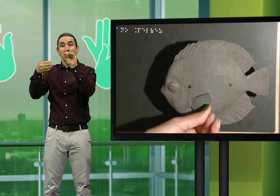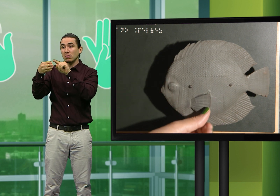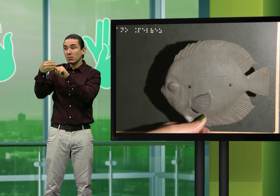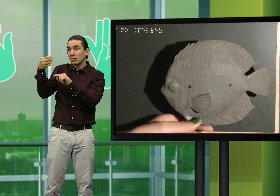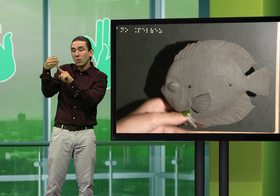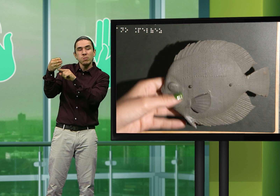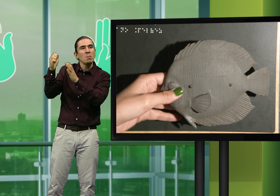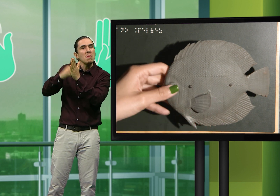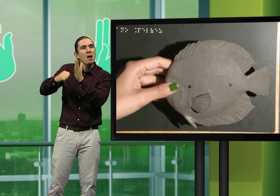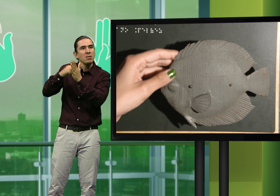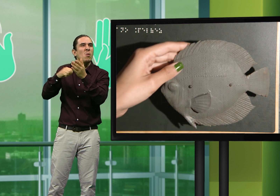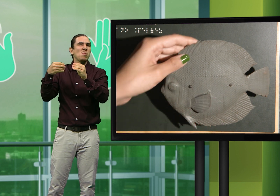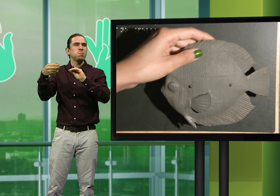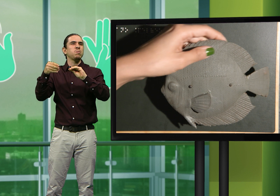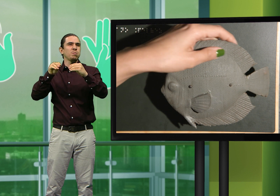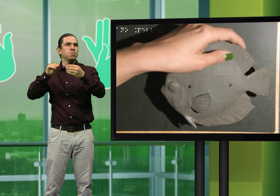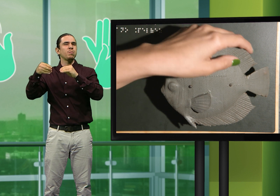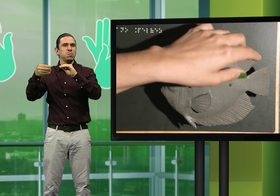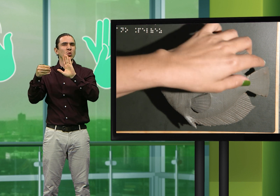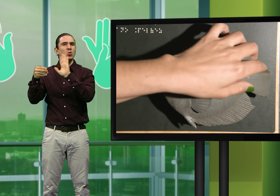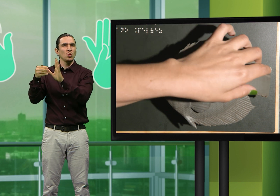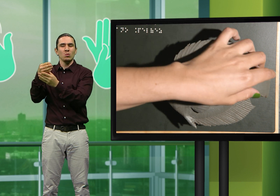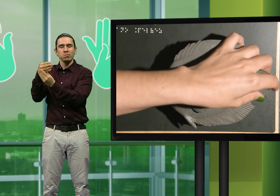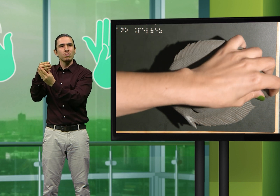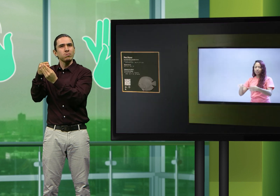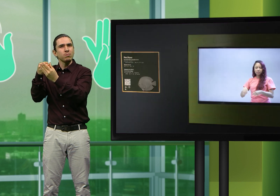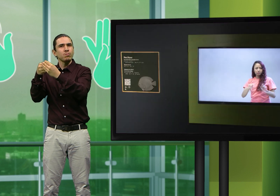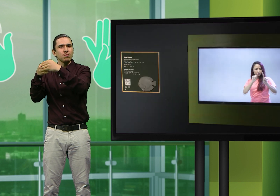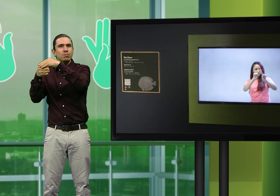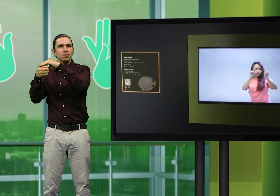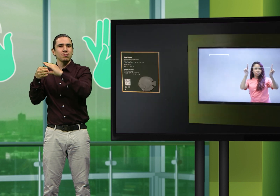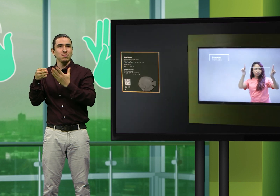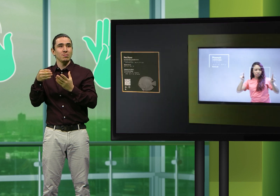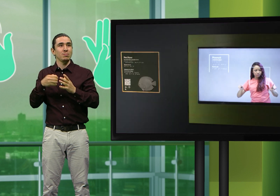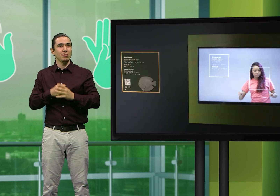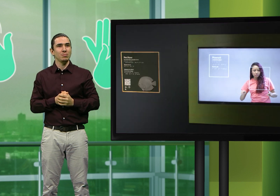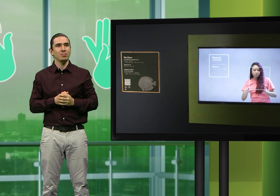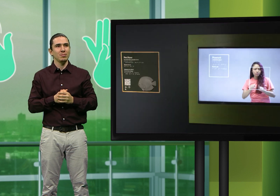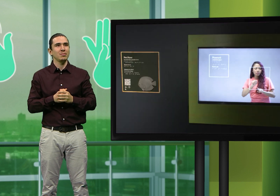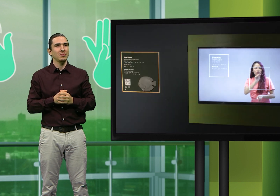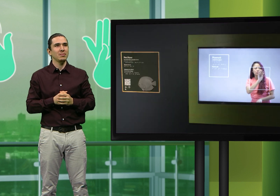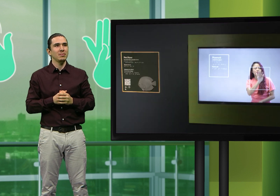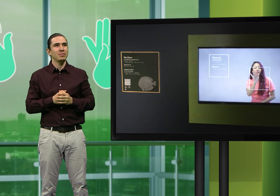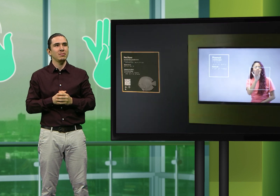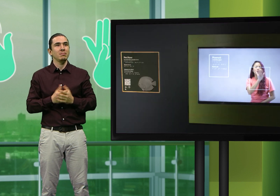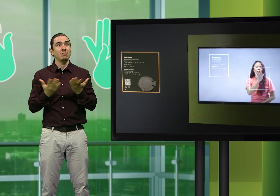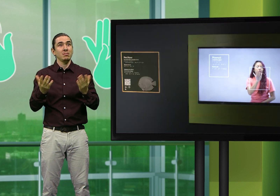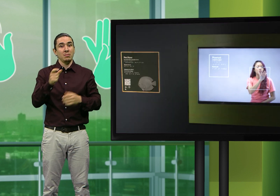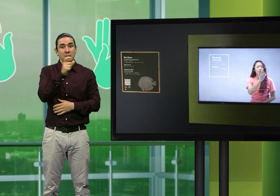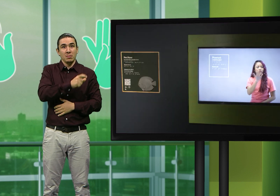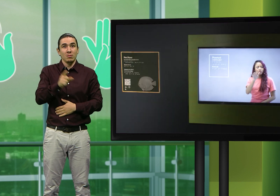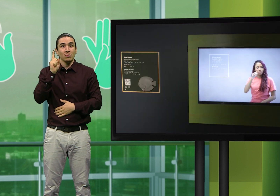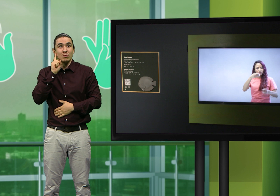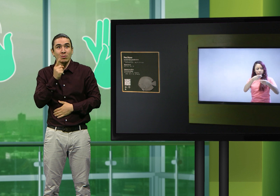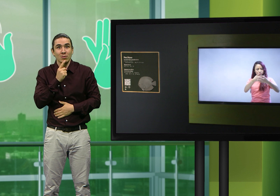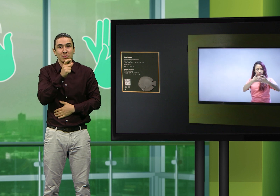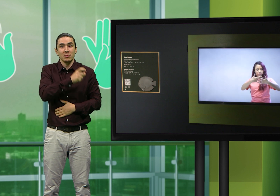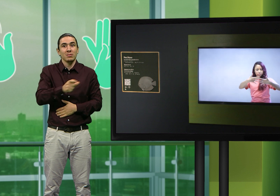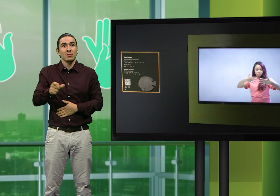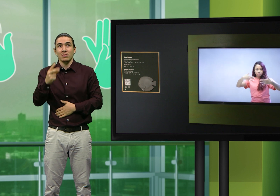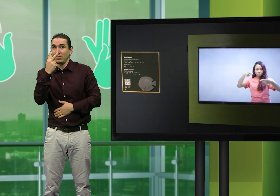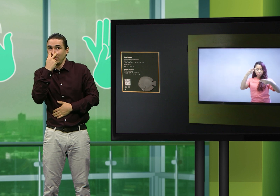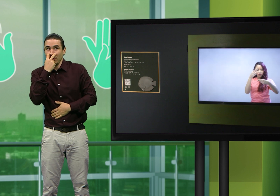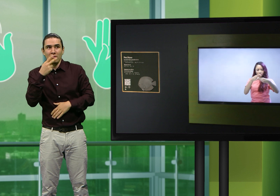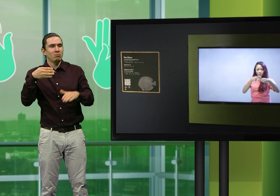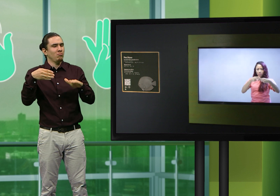que es flexible, entonces permite asemejar esa textura de la especie. ¿Qué tantas personas ciegas y